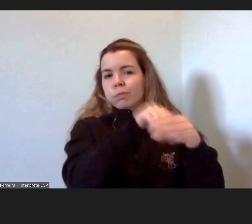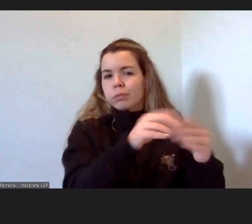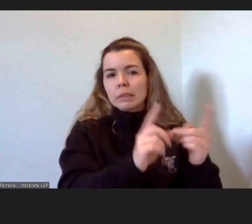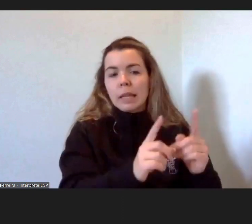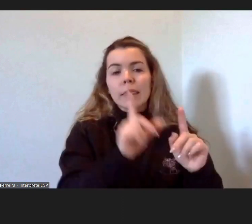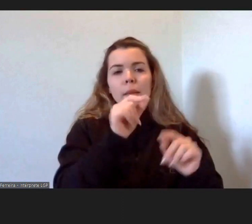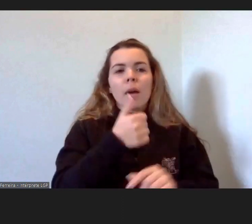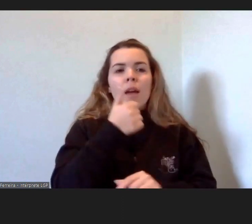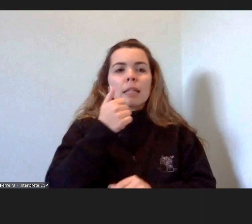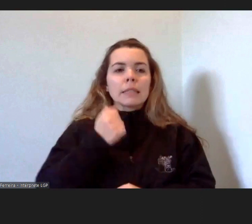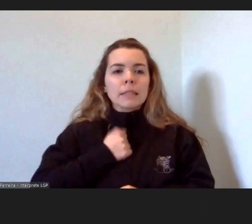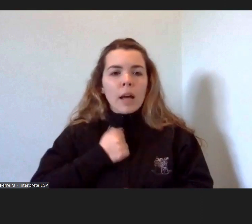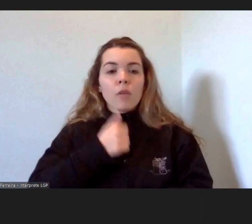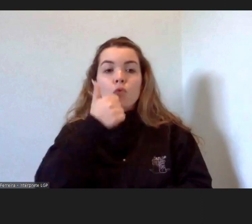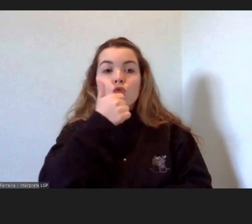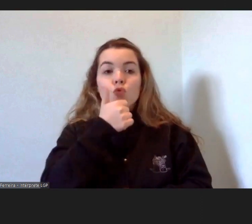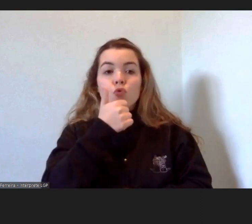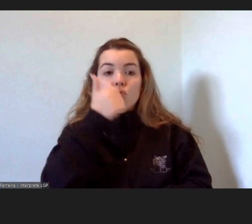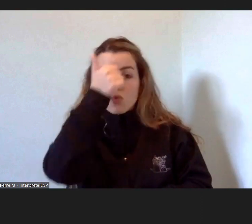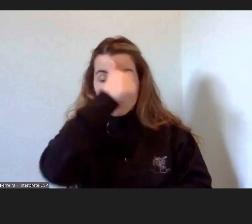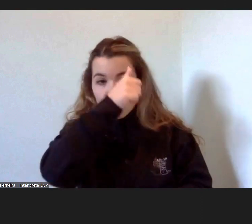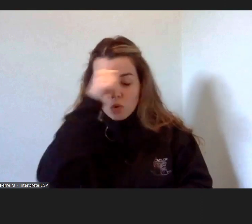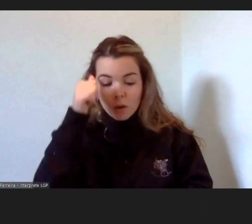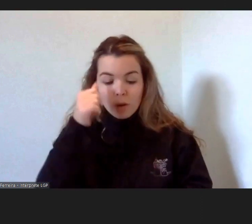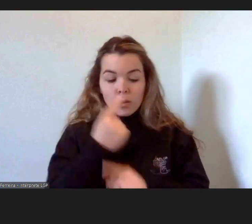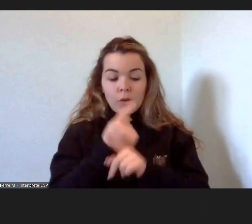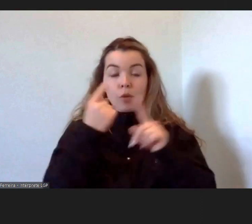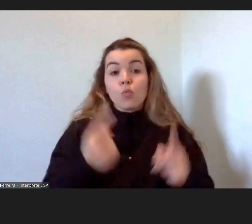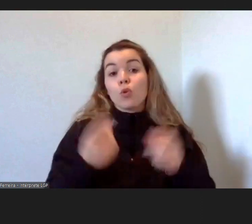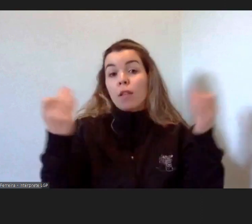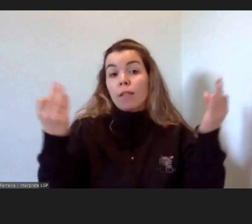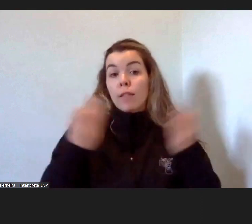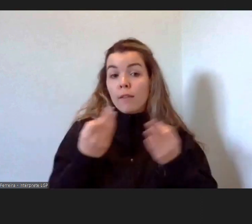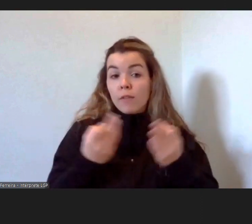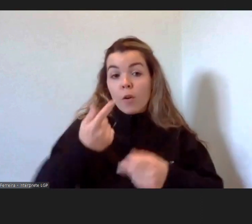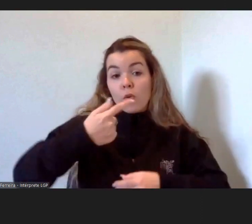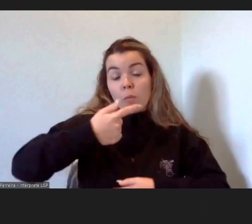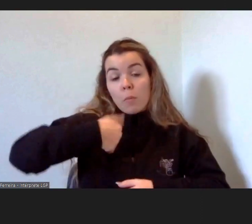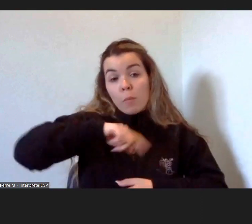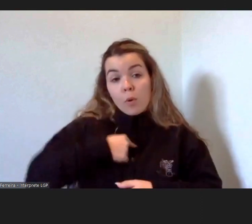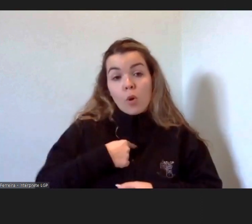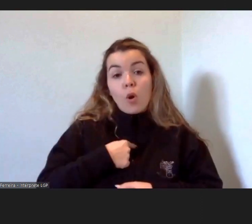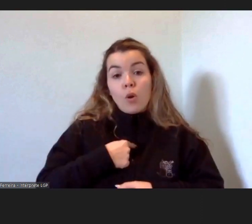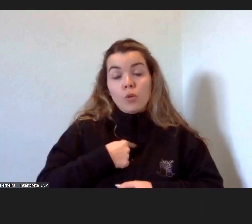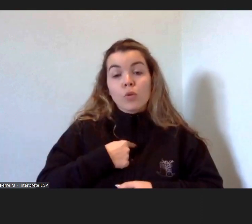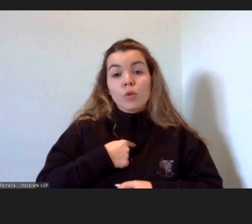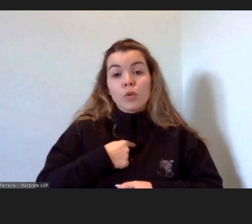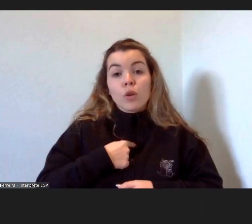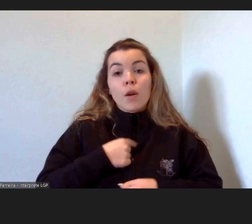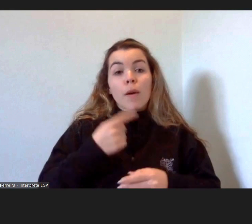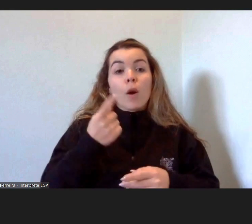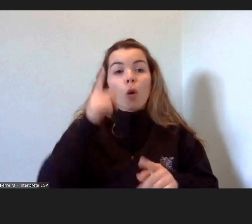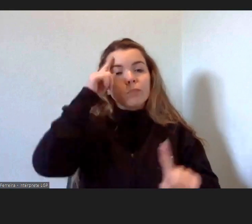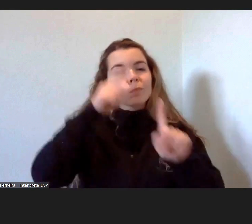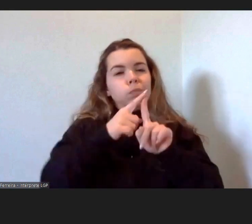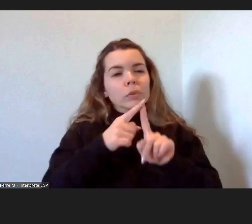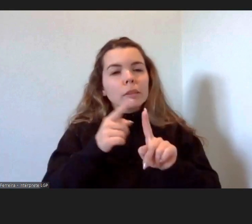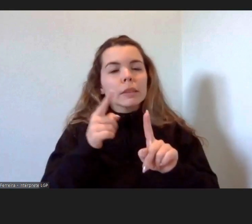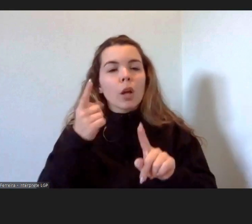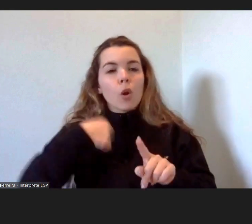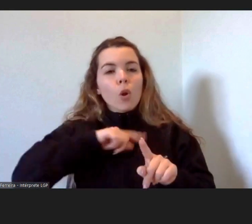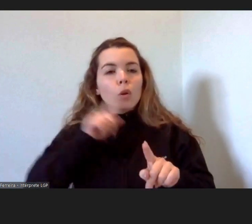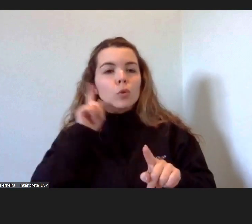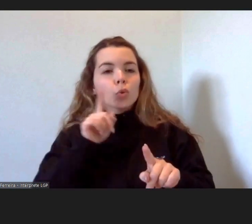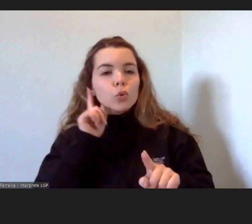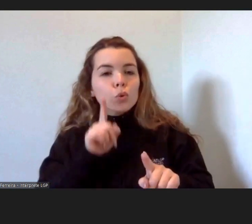domingo, e quando é necessário, porque, de facto, para nós, o sermos úteis e podermos transformar